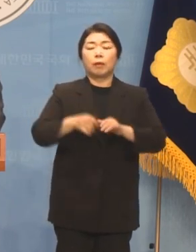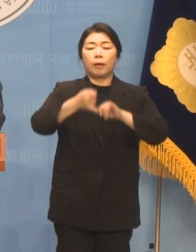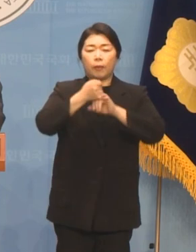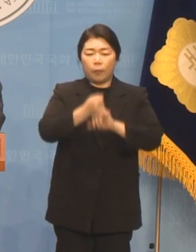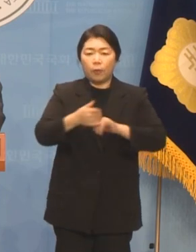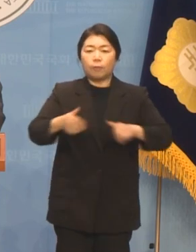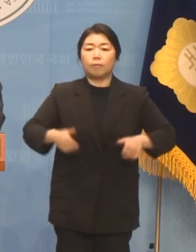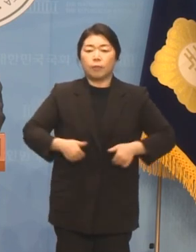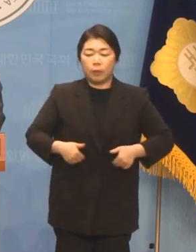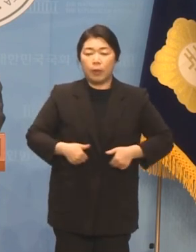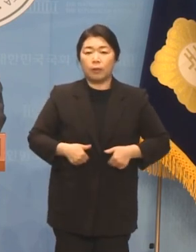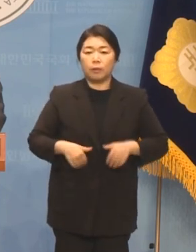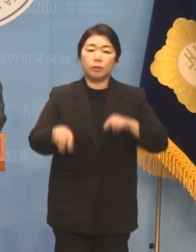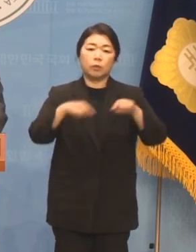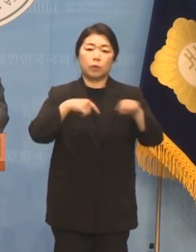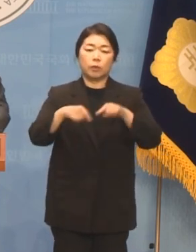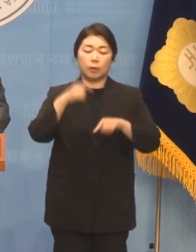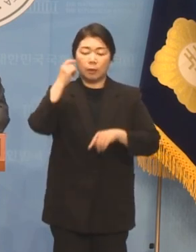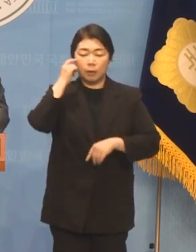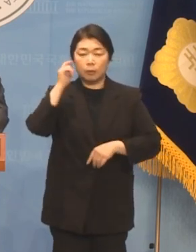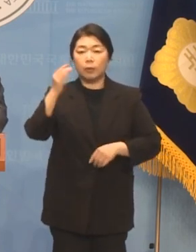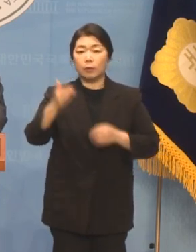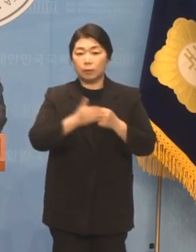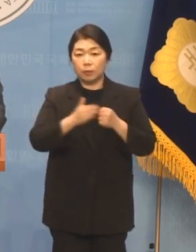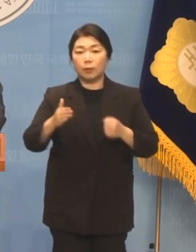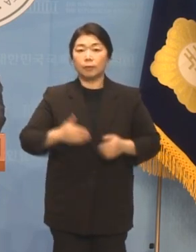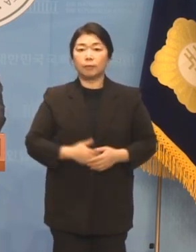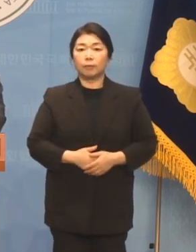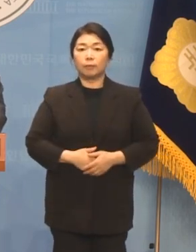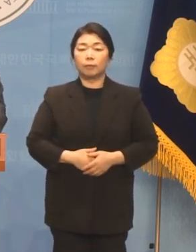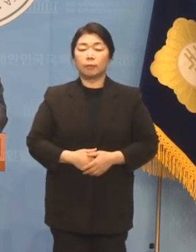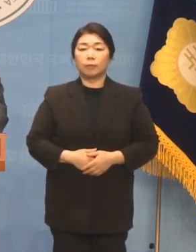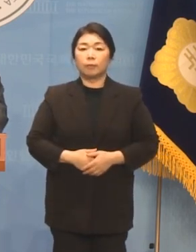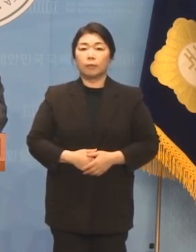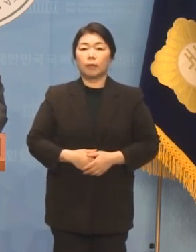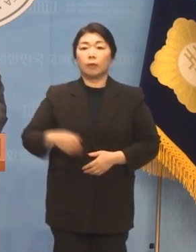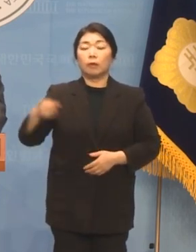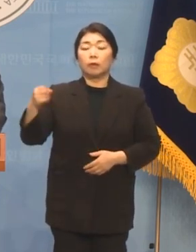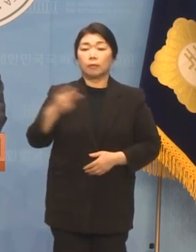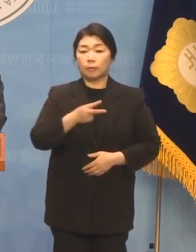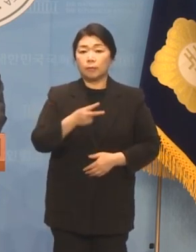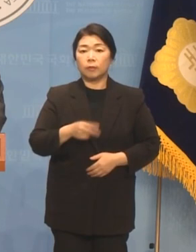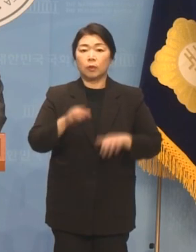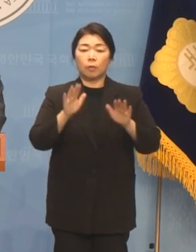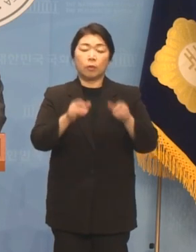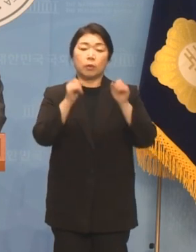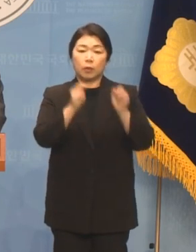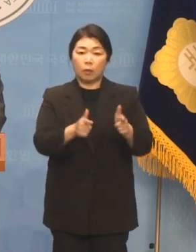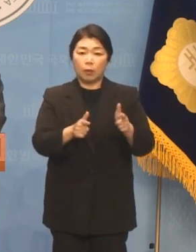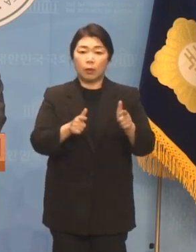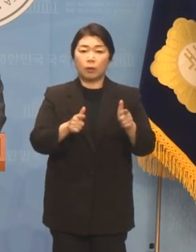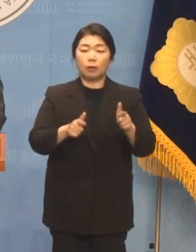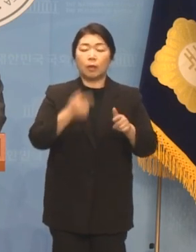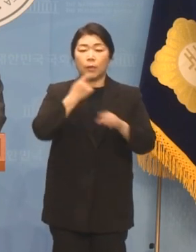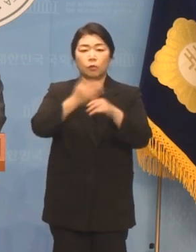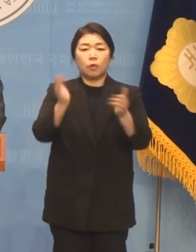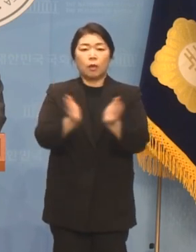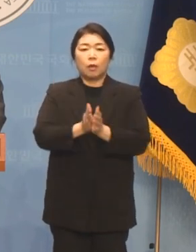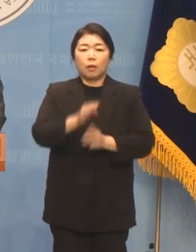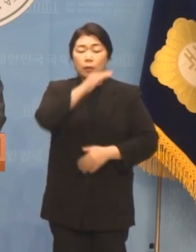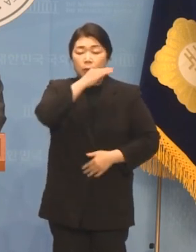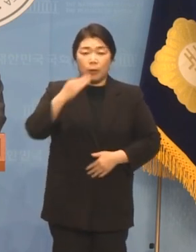필요한 조치라고 생각하기 때문입니다 아울러서 이번 기회에 민주당의